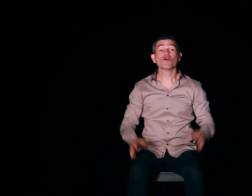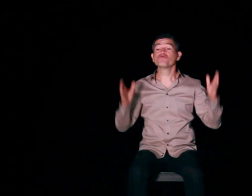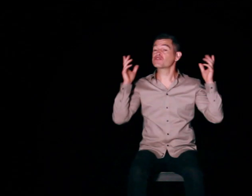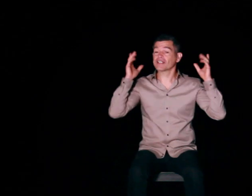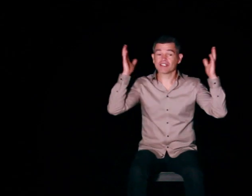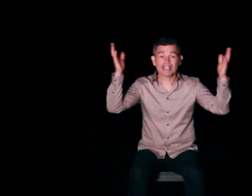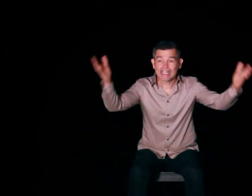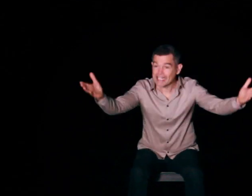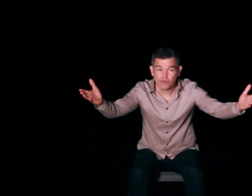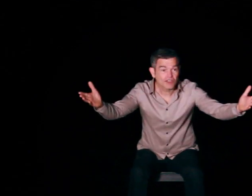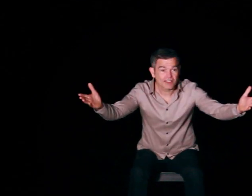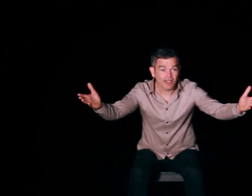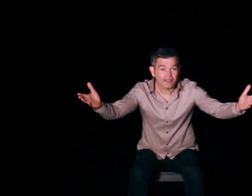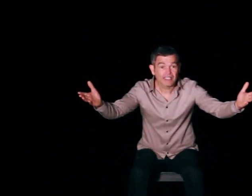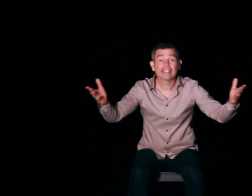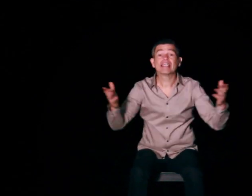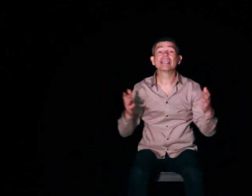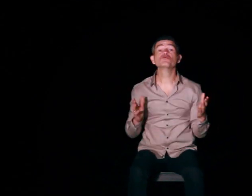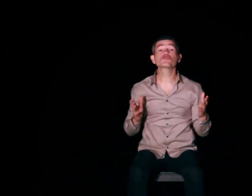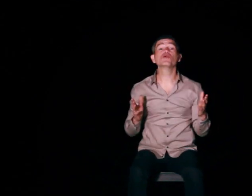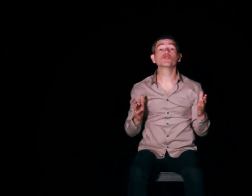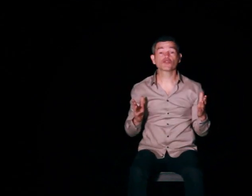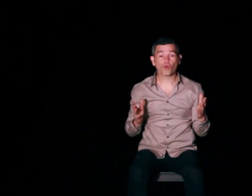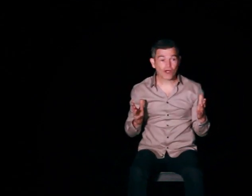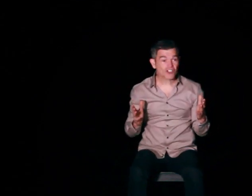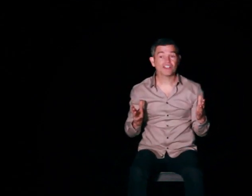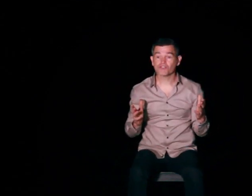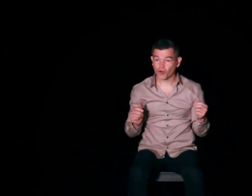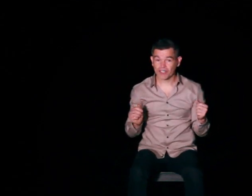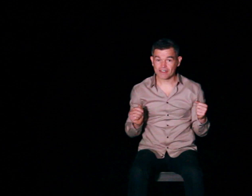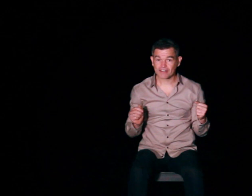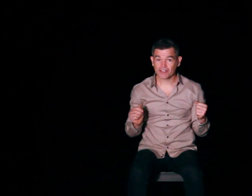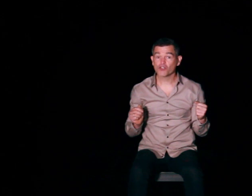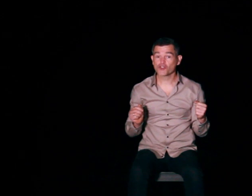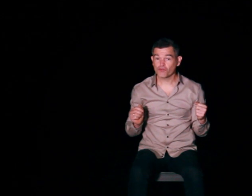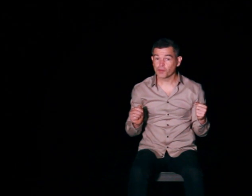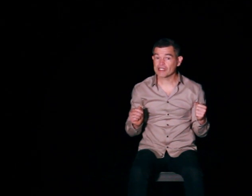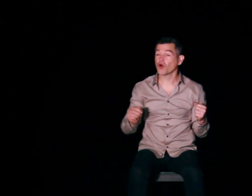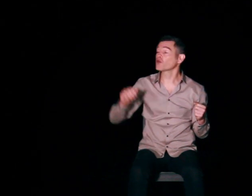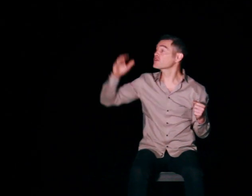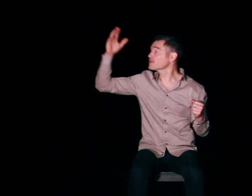vous êtes les musiciens et nous sommes trois chefs d'orchestre je vous présente